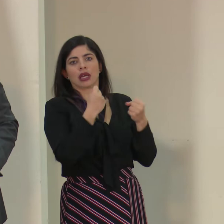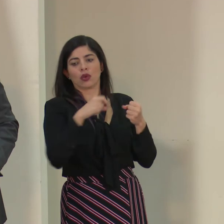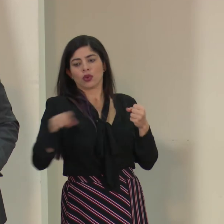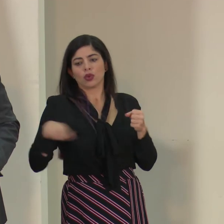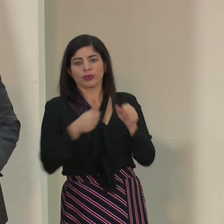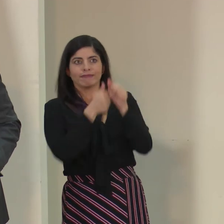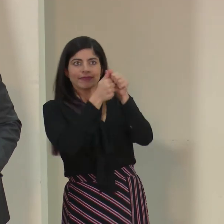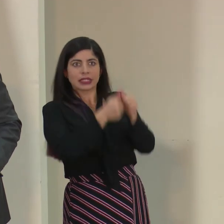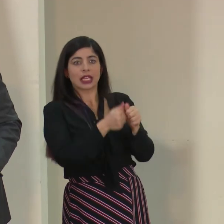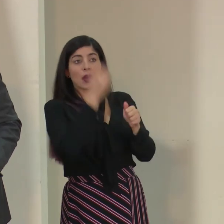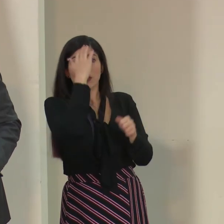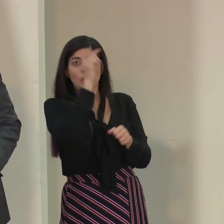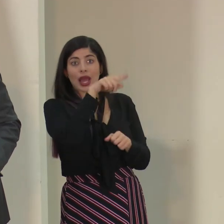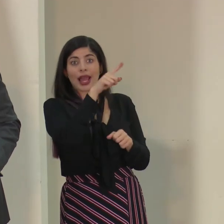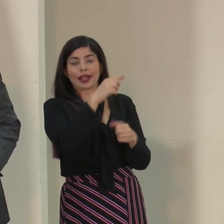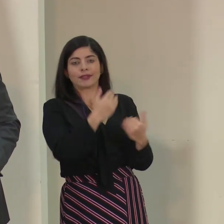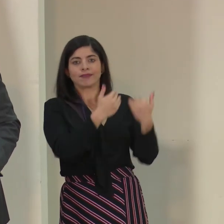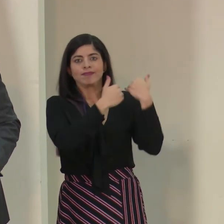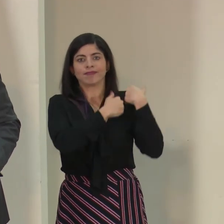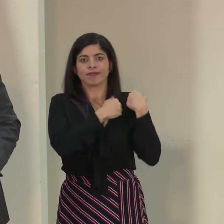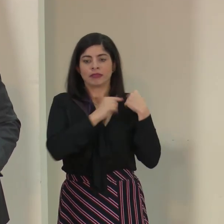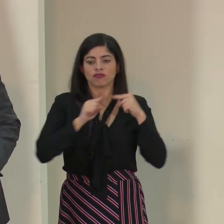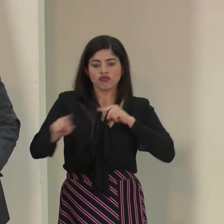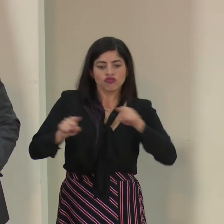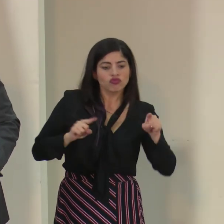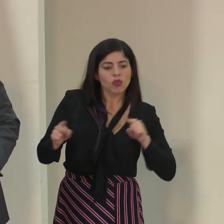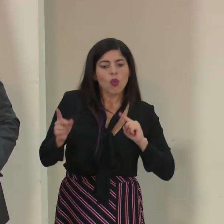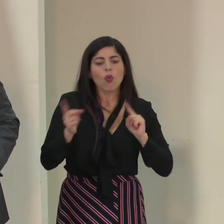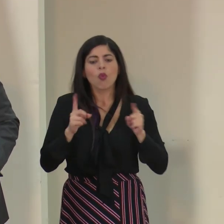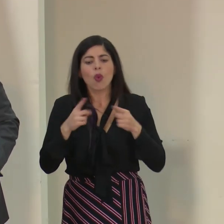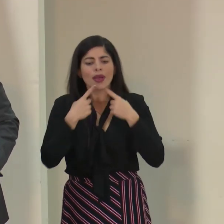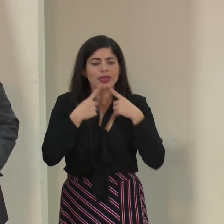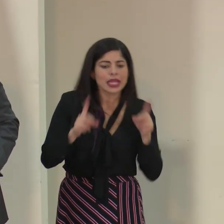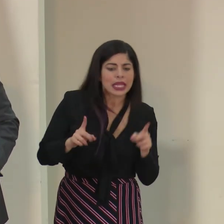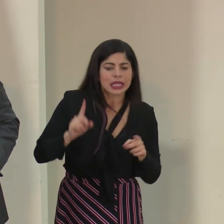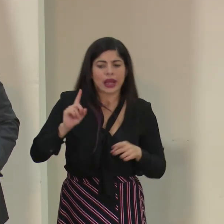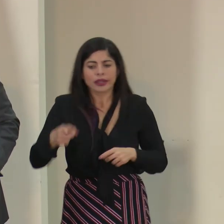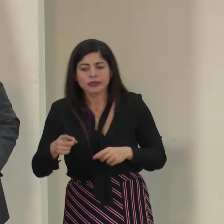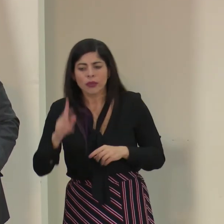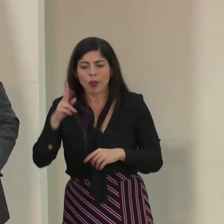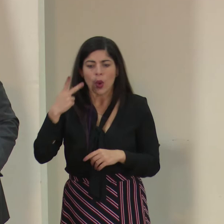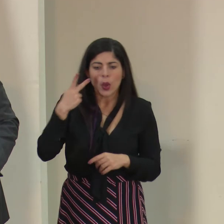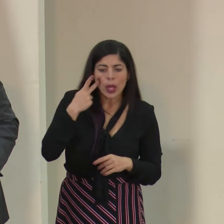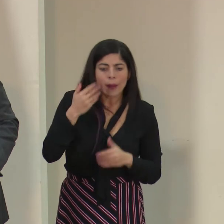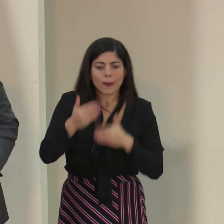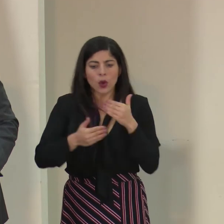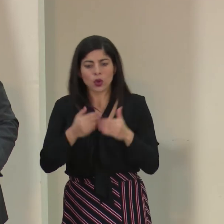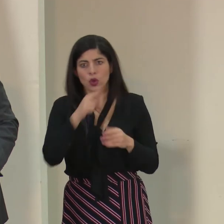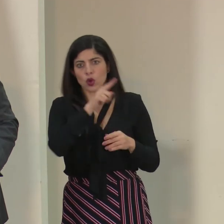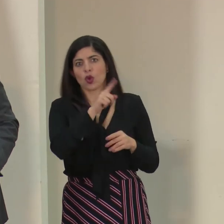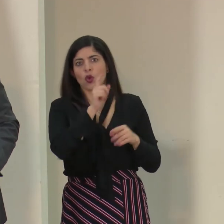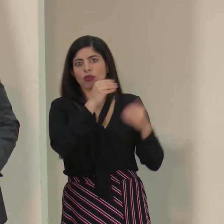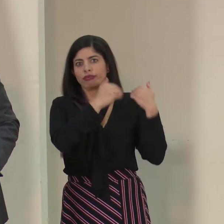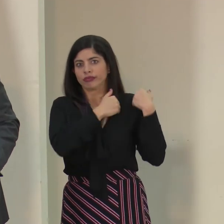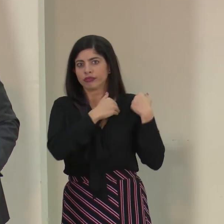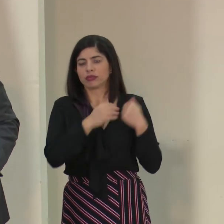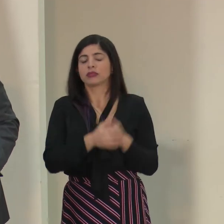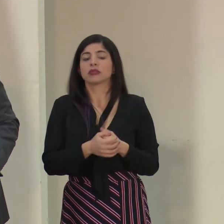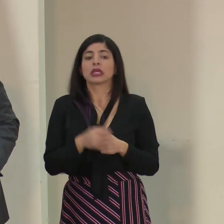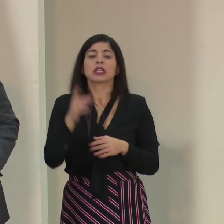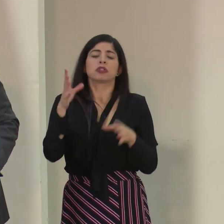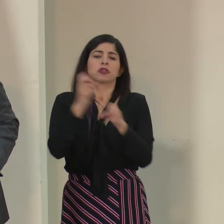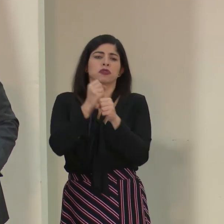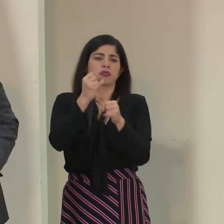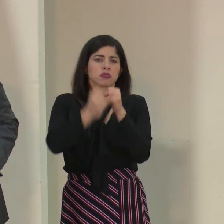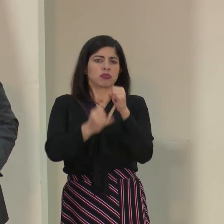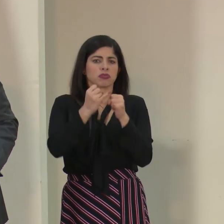quien le corresponde dictar las políticas, las directrices, lineamientos y protocolos. Yo quisiera cerrar